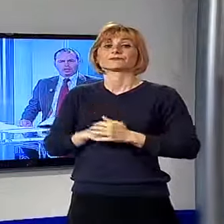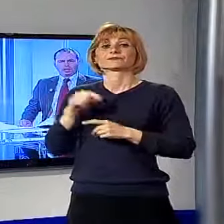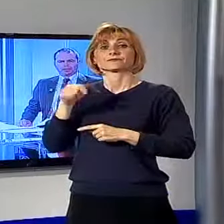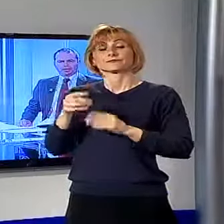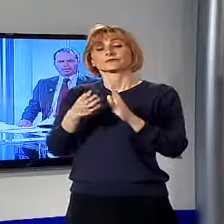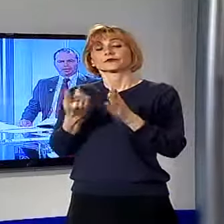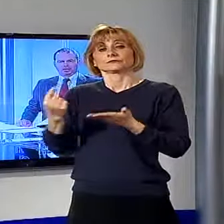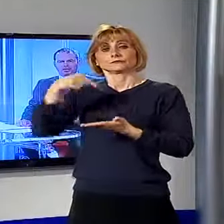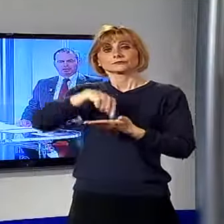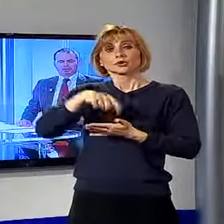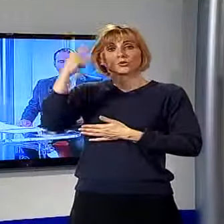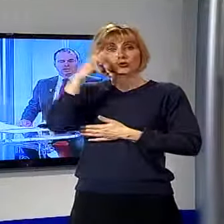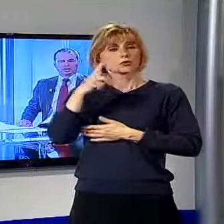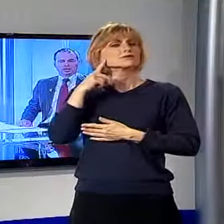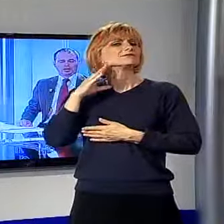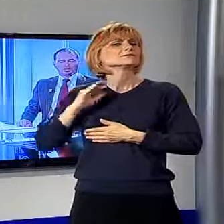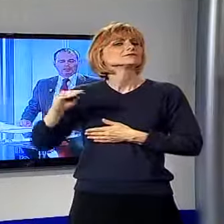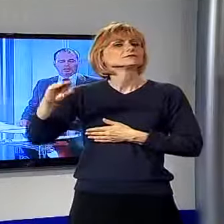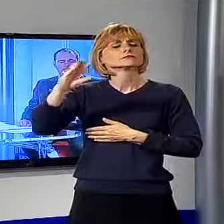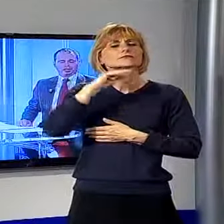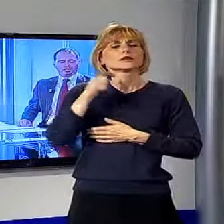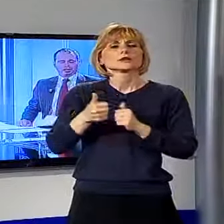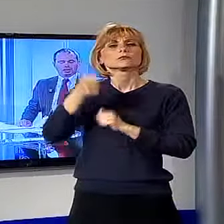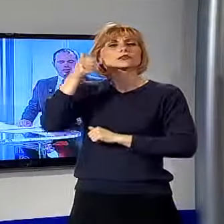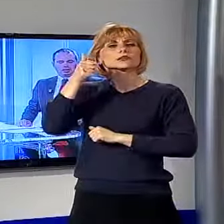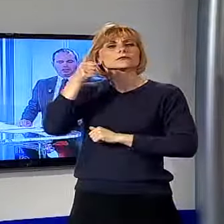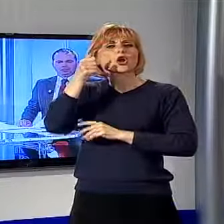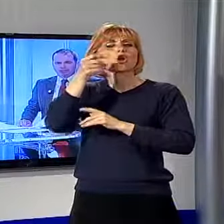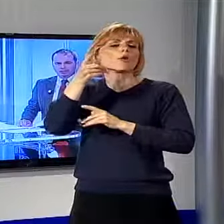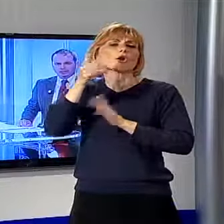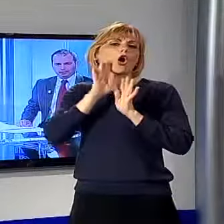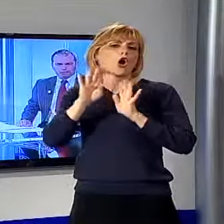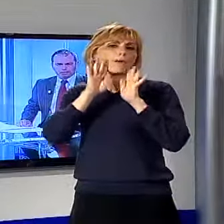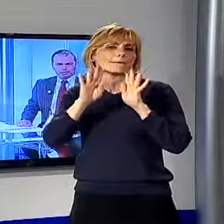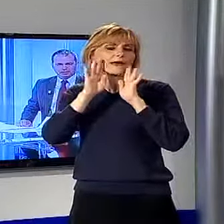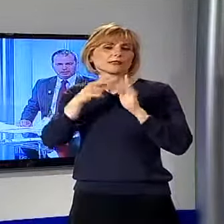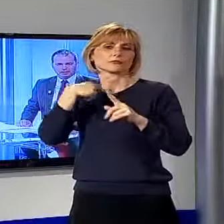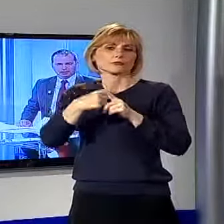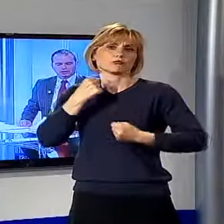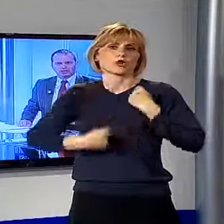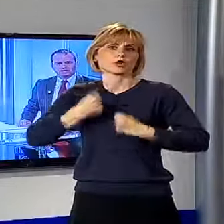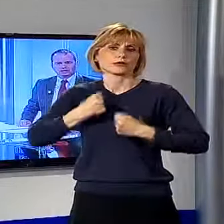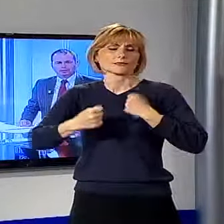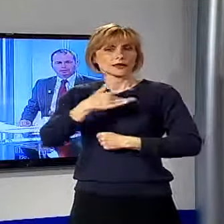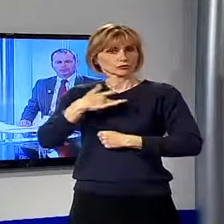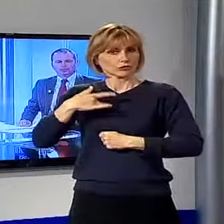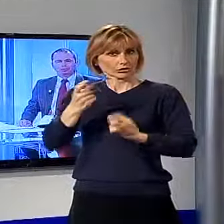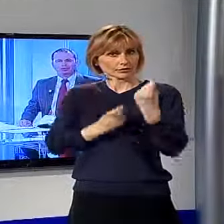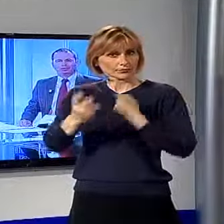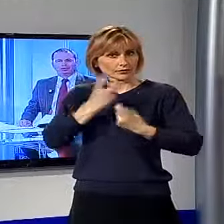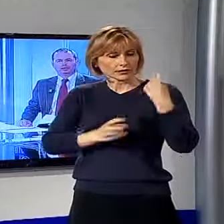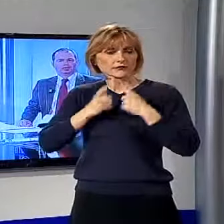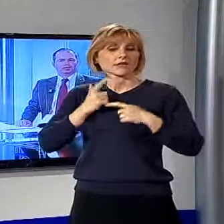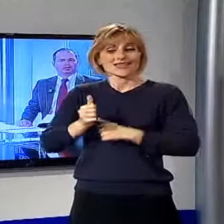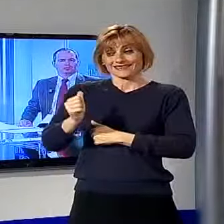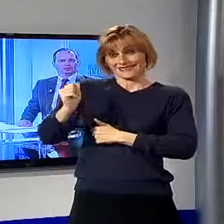Lucca per sentire i primi commenti e le prime proteste da parte dei cittadini dopo l